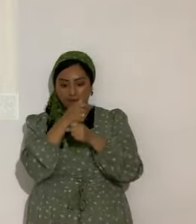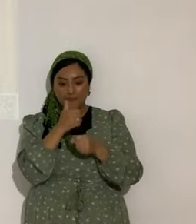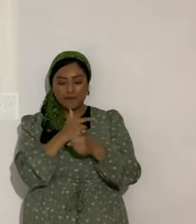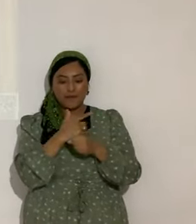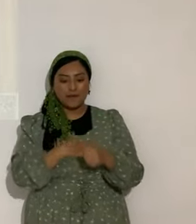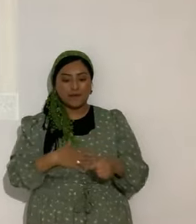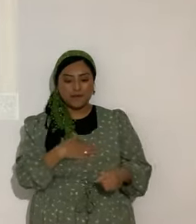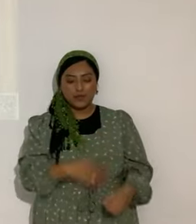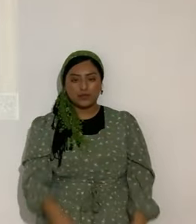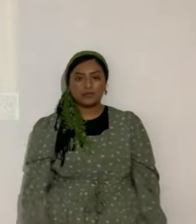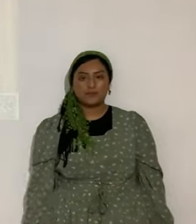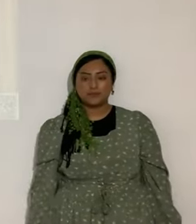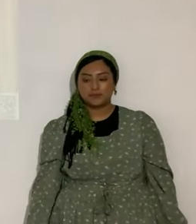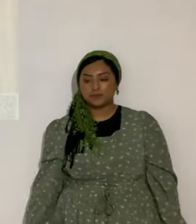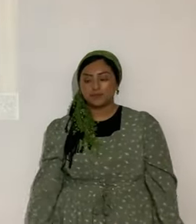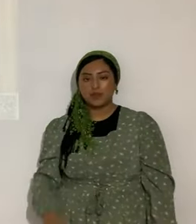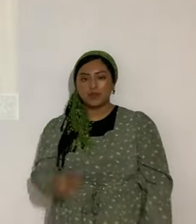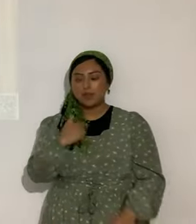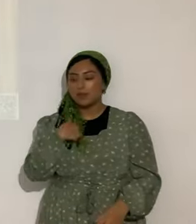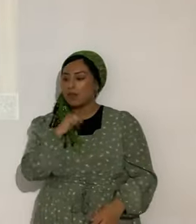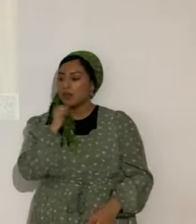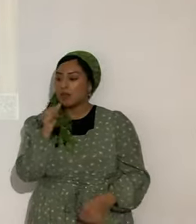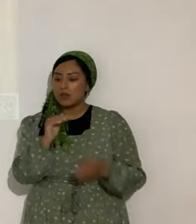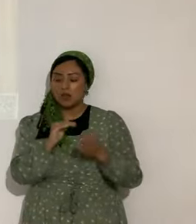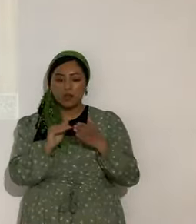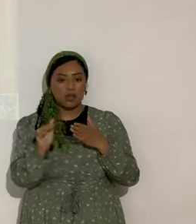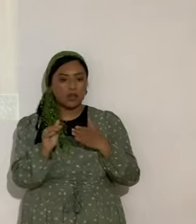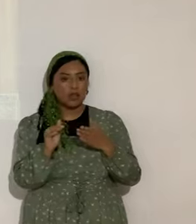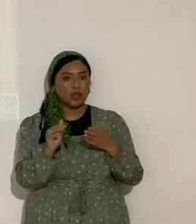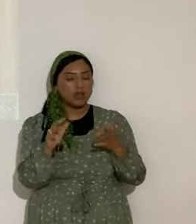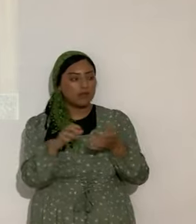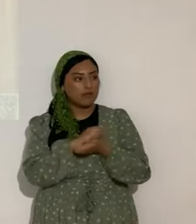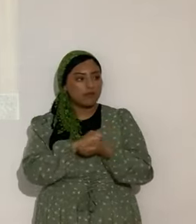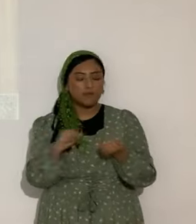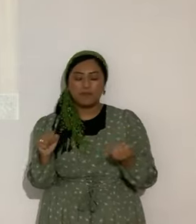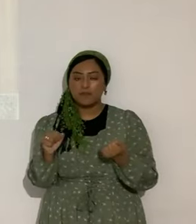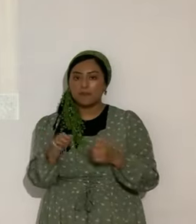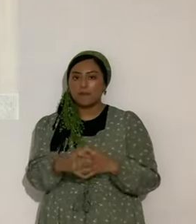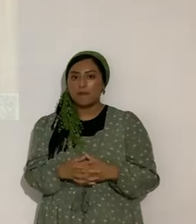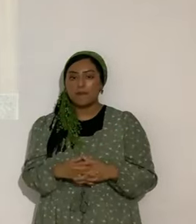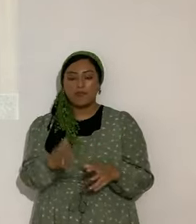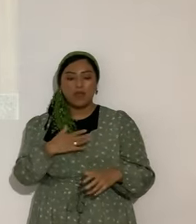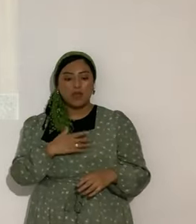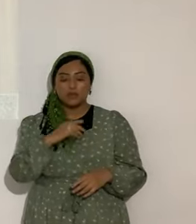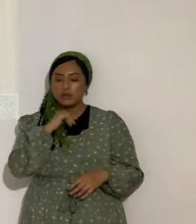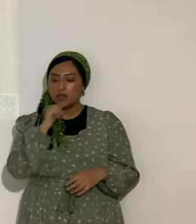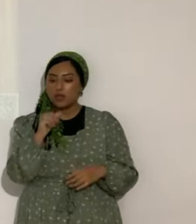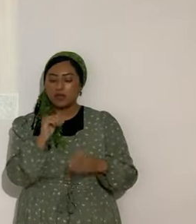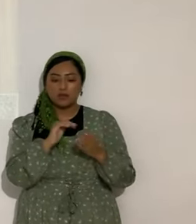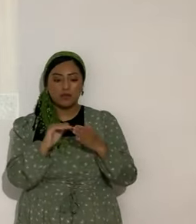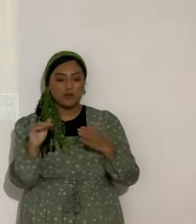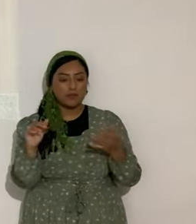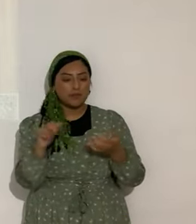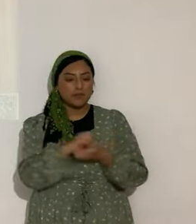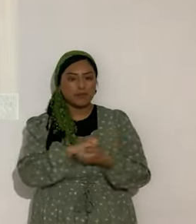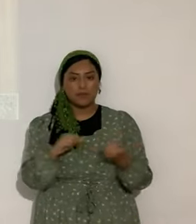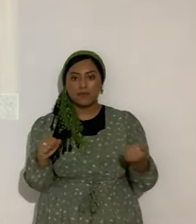eterno Yahshua. No permitiré ser derrotado. No permitiré ser derrotado.